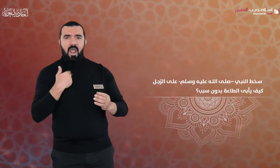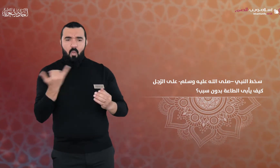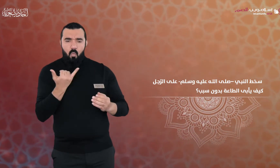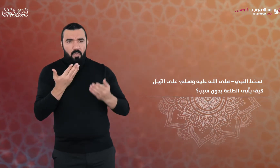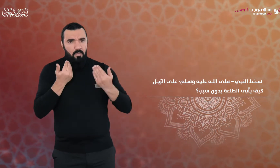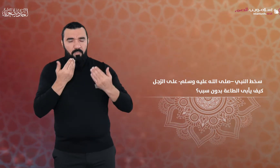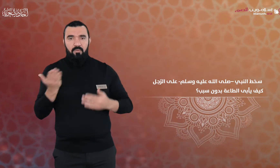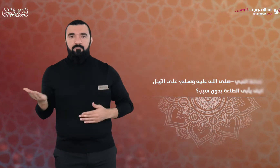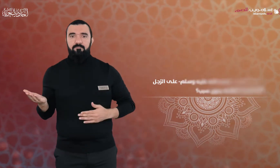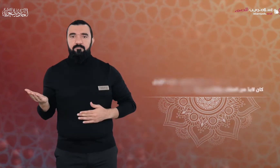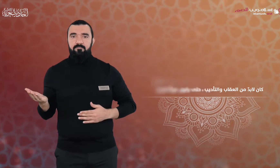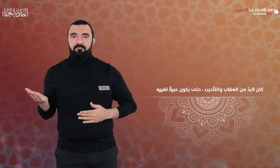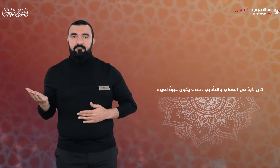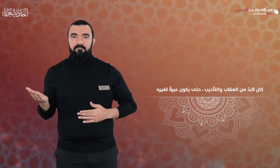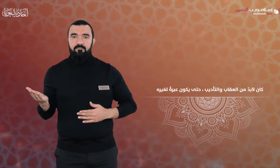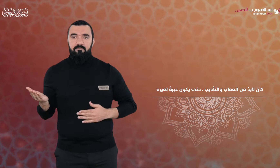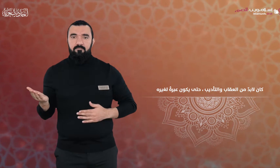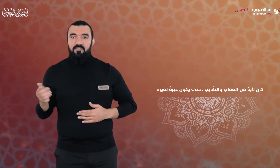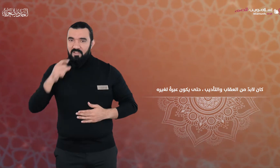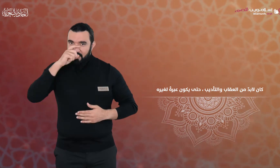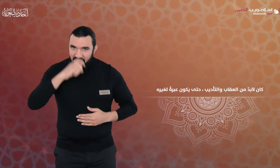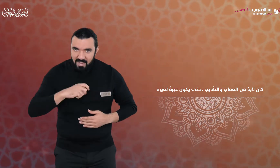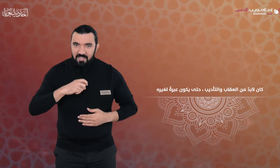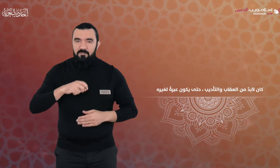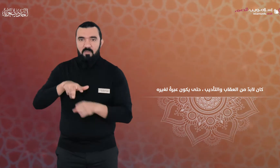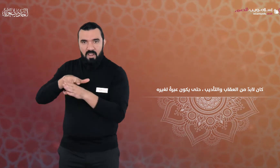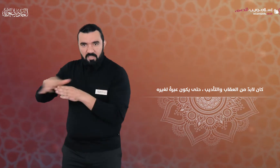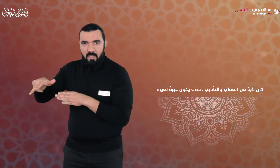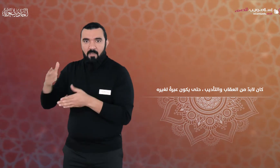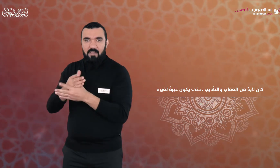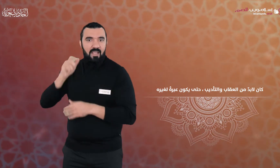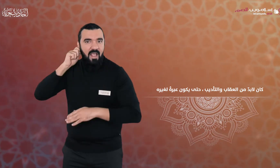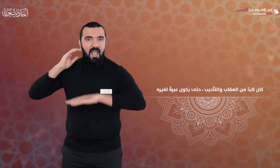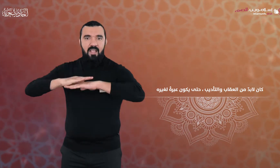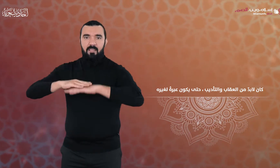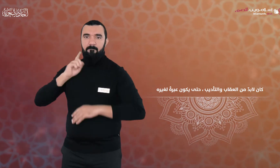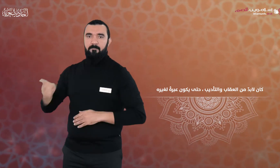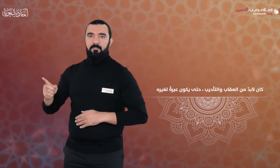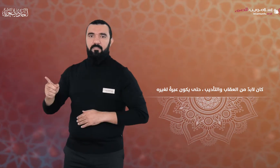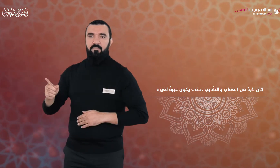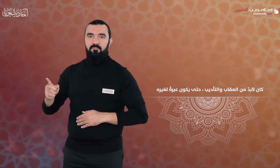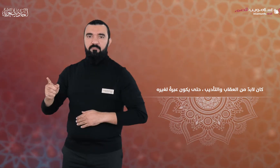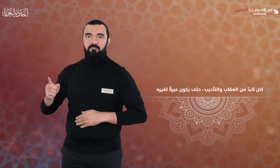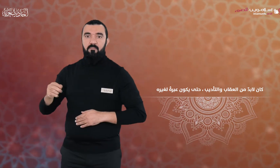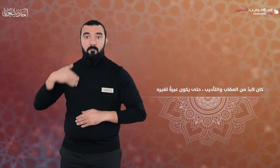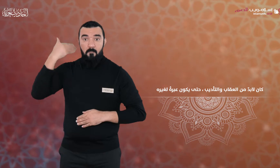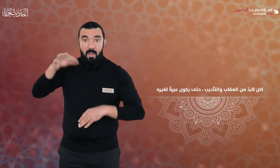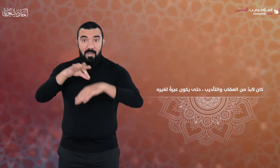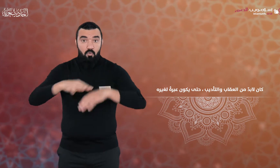كان لابد من العقاب والتأديب حتى يكون عبرة